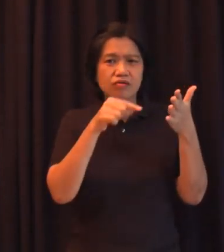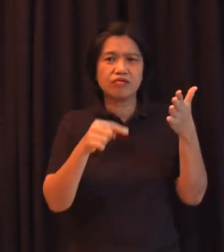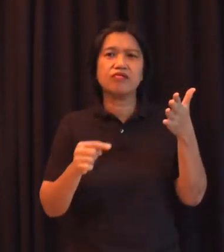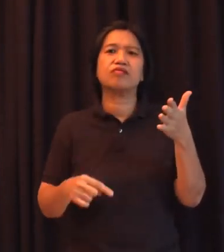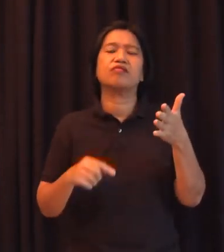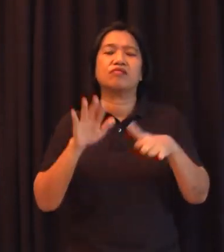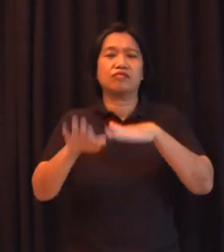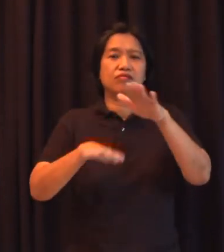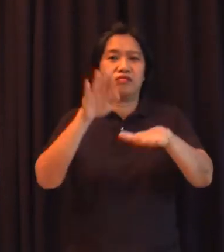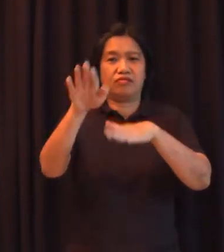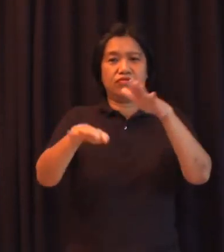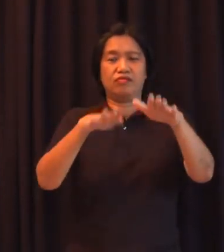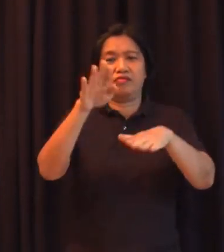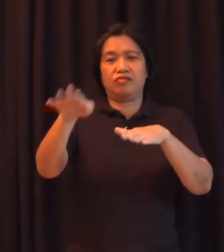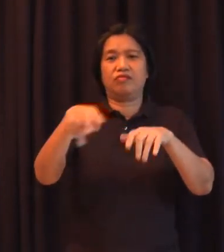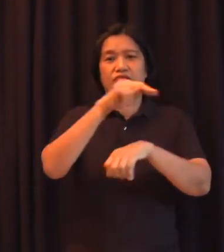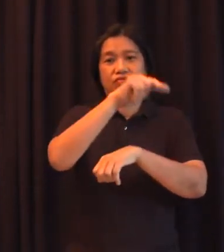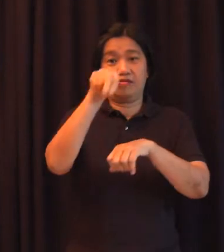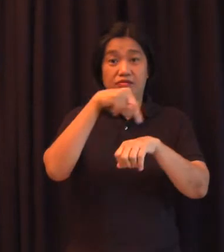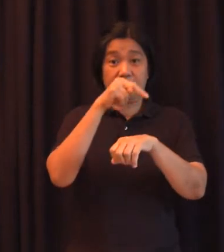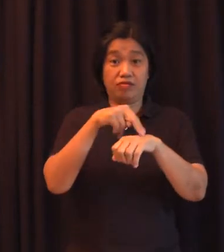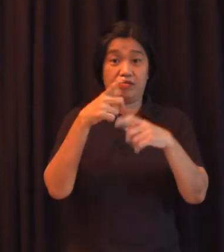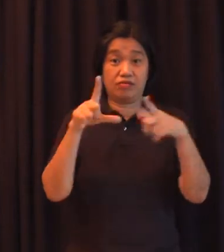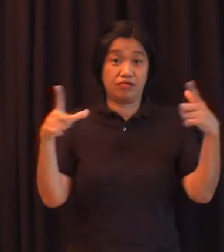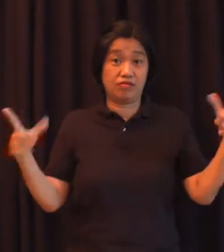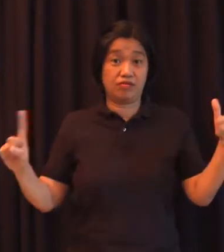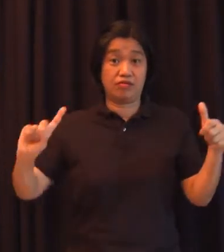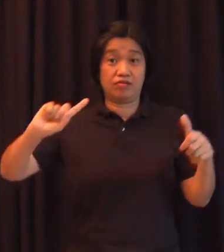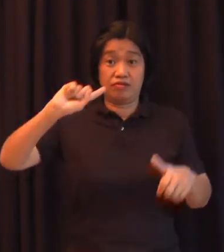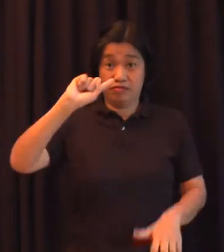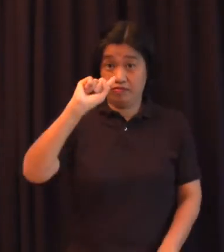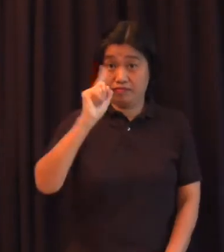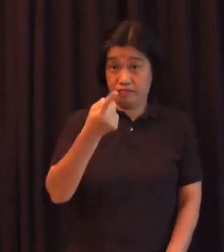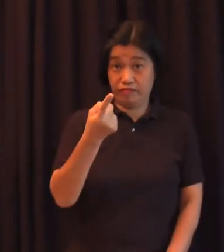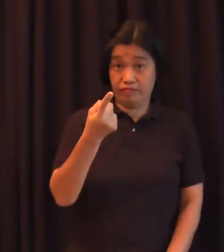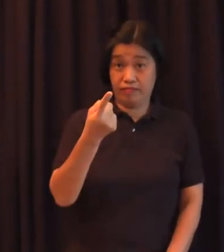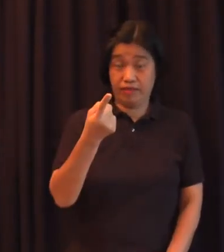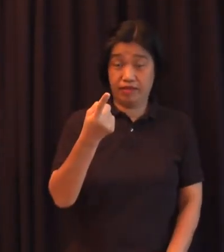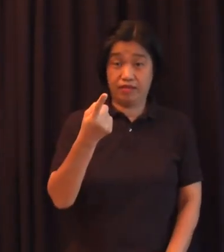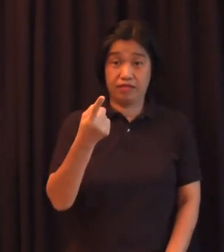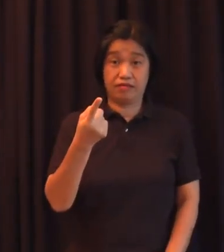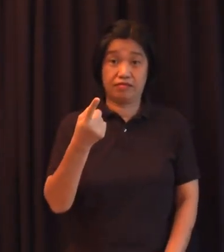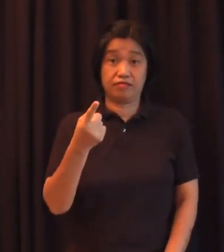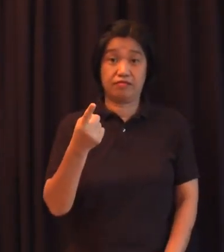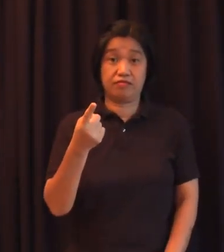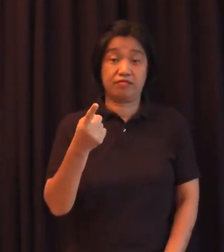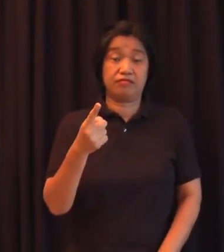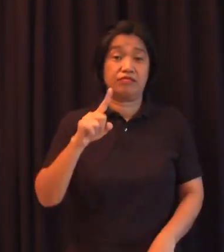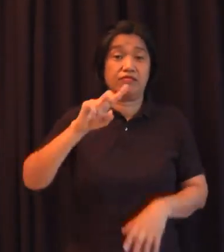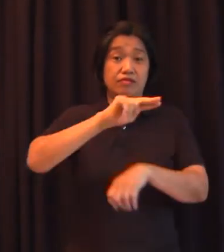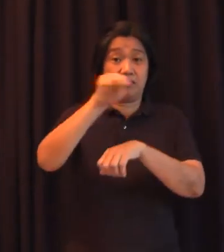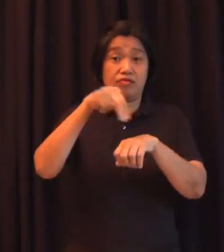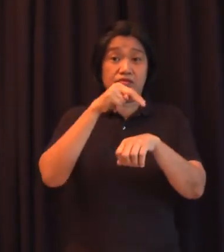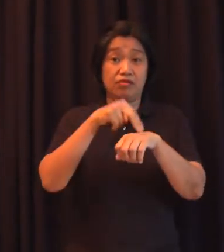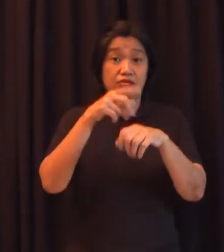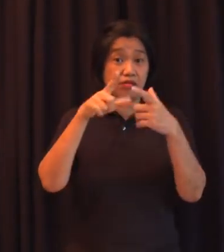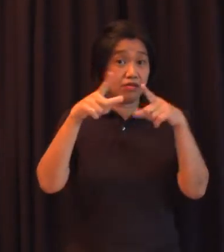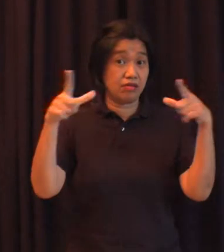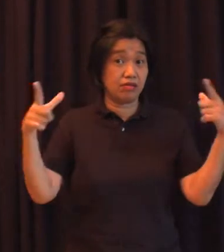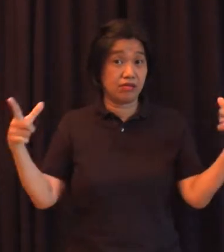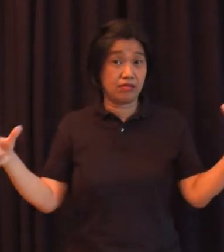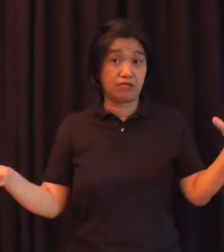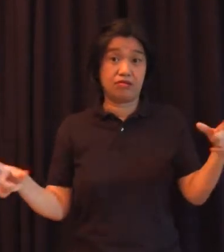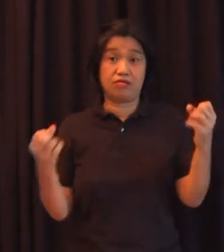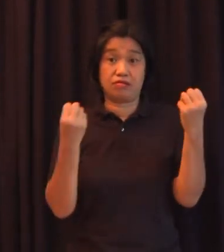Una, pinakailangan ng pagpili ng isang wikang pambansa mula sa maraming katutubong wika sa